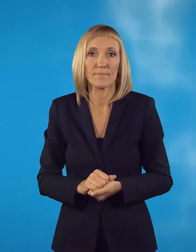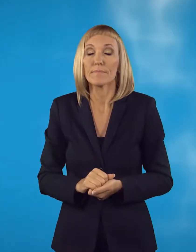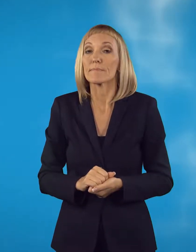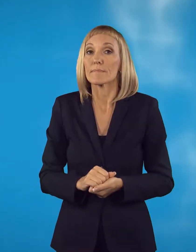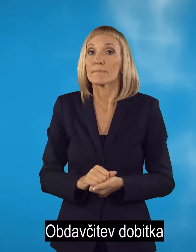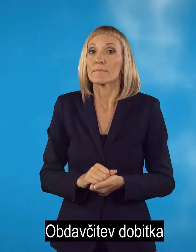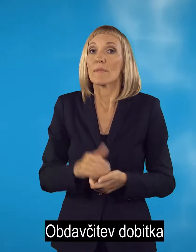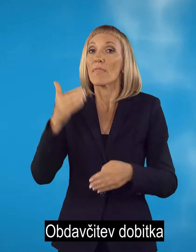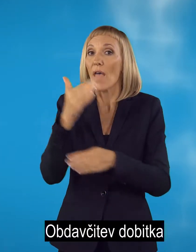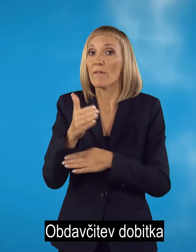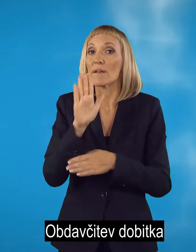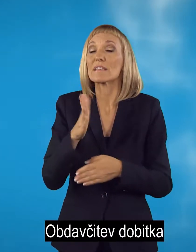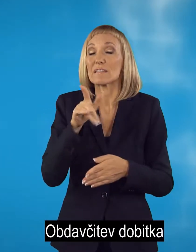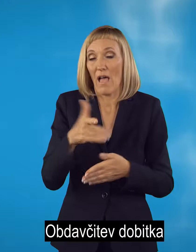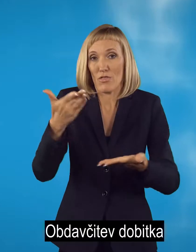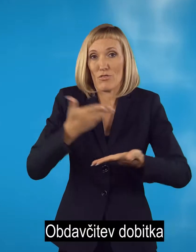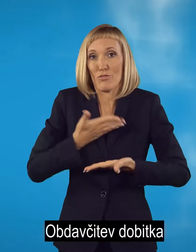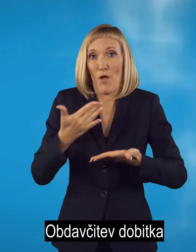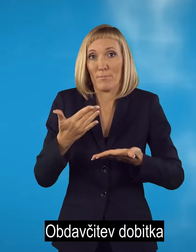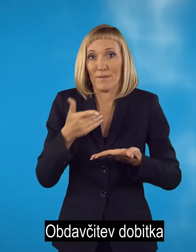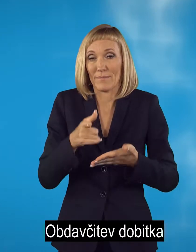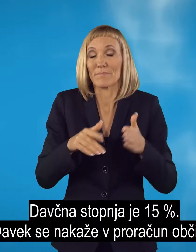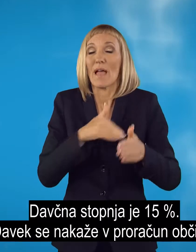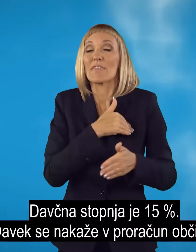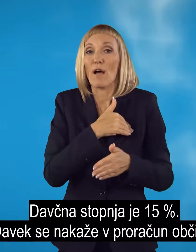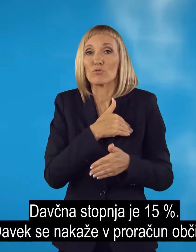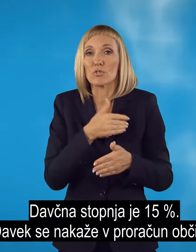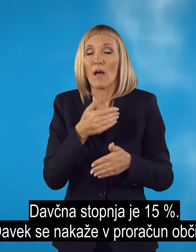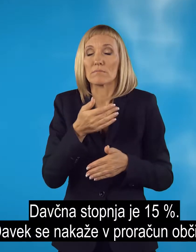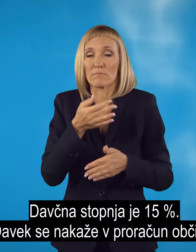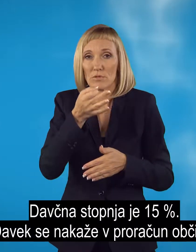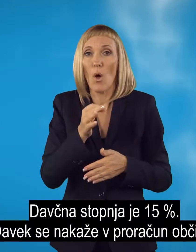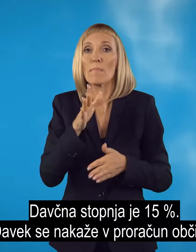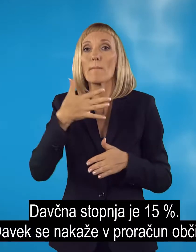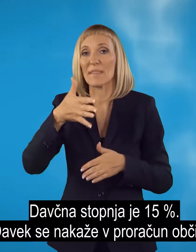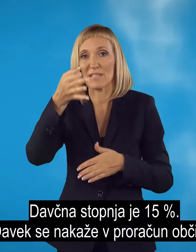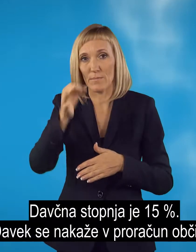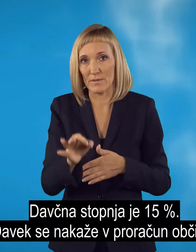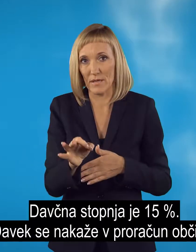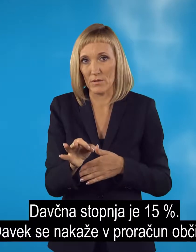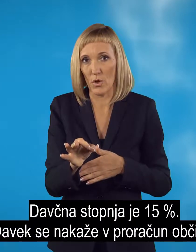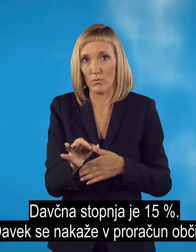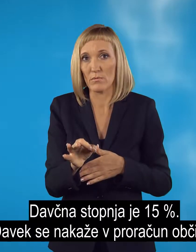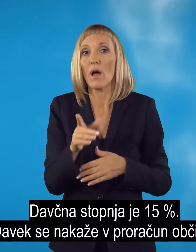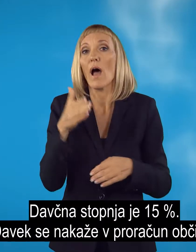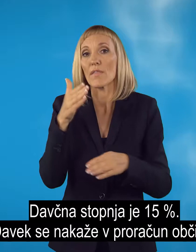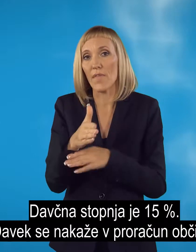Obdavčitev dobitka Obdavčitev Davčna stopnja je 15 odstotna. Davek se nakaže v